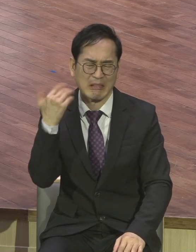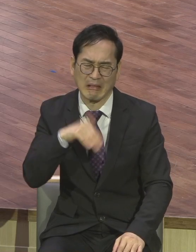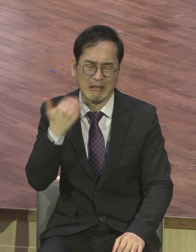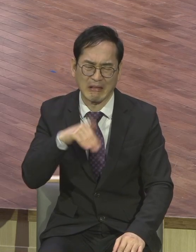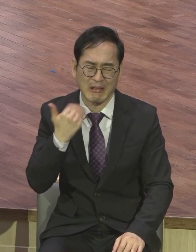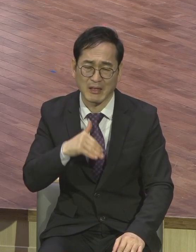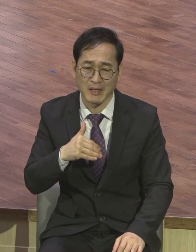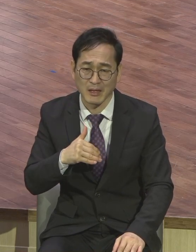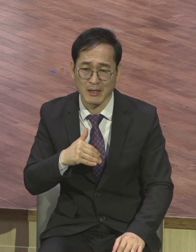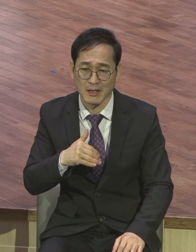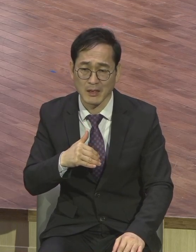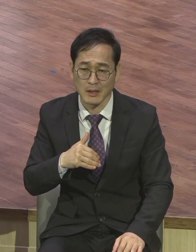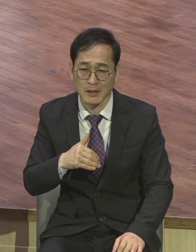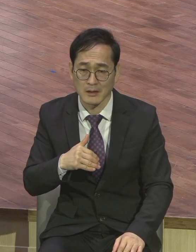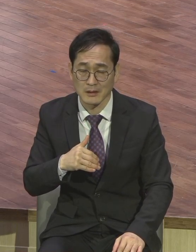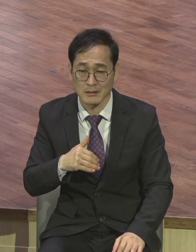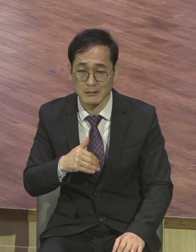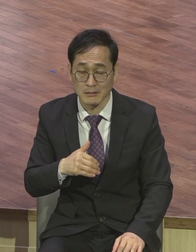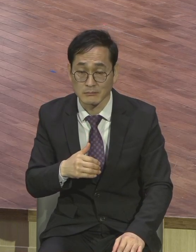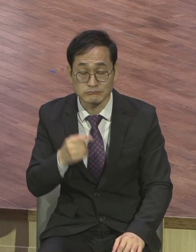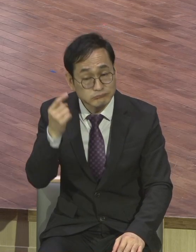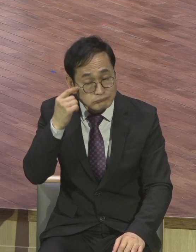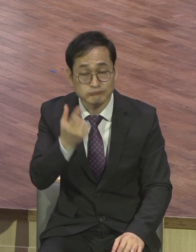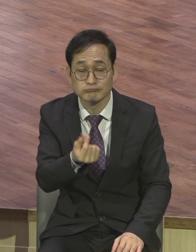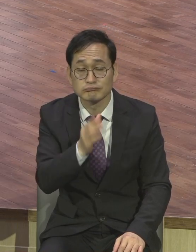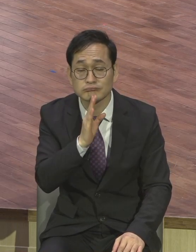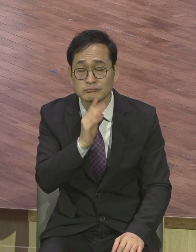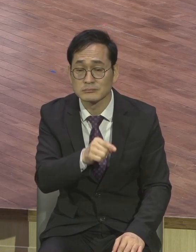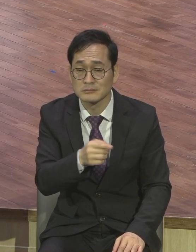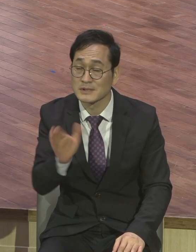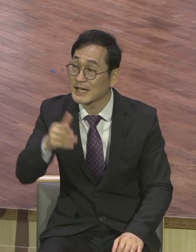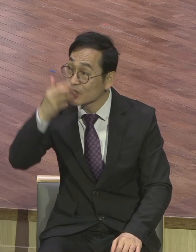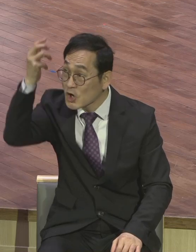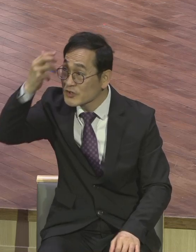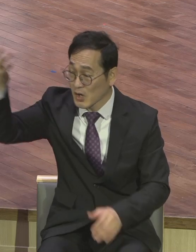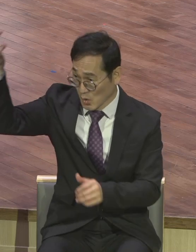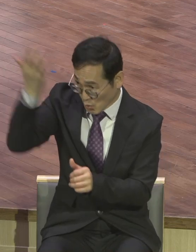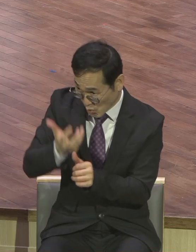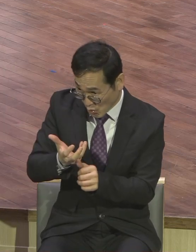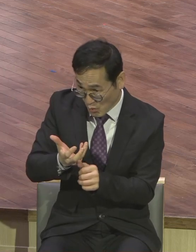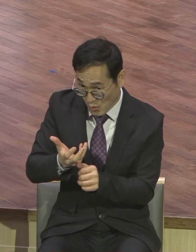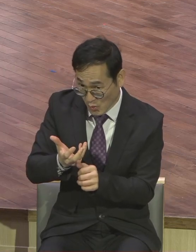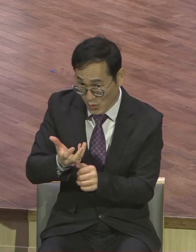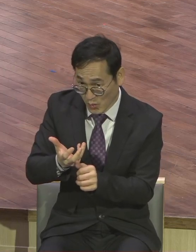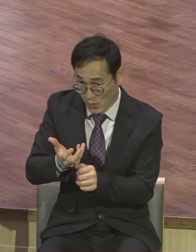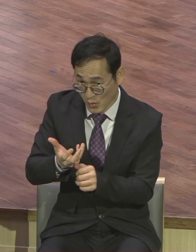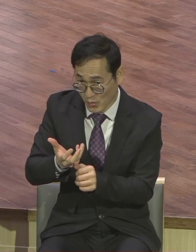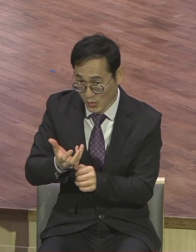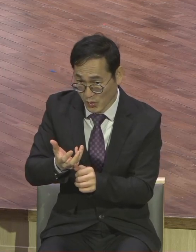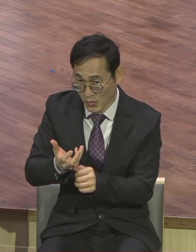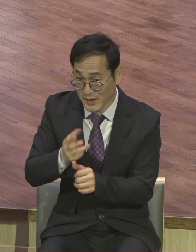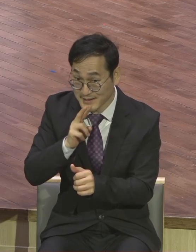성령의 작품이 아니면 성령의 사람이 아니면 절대 못합니다 흉내는 흉내